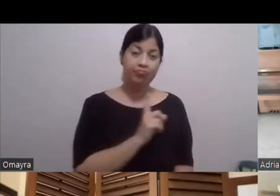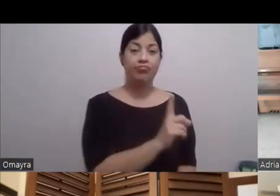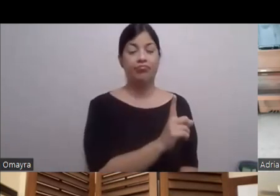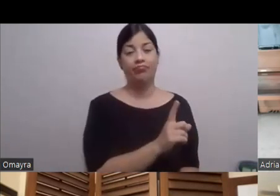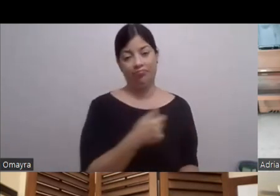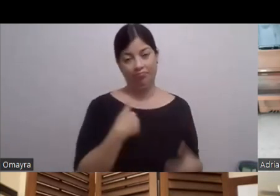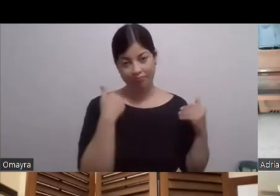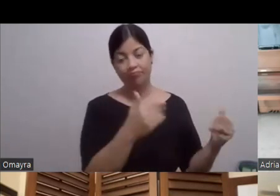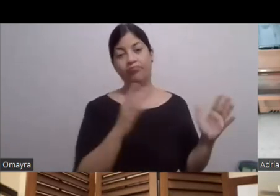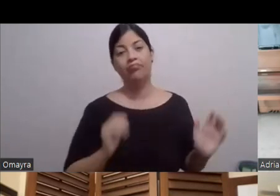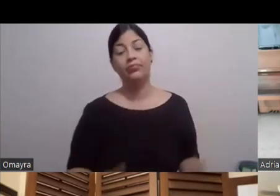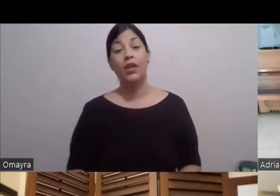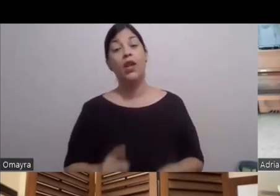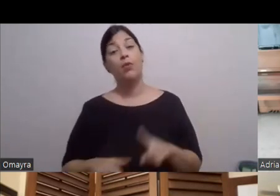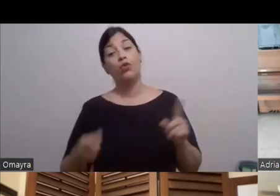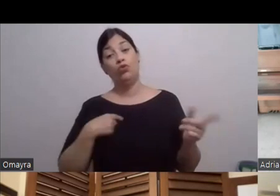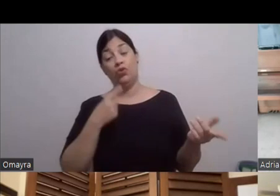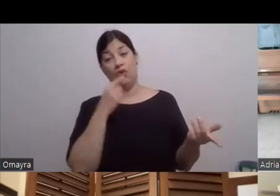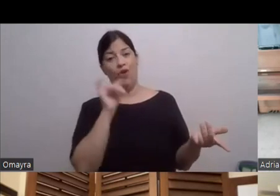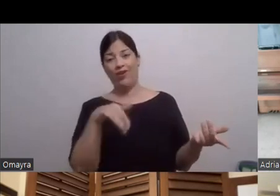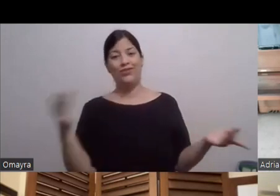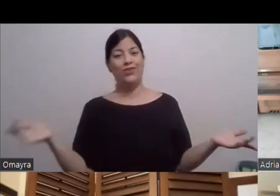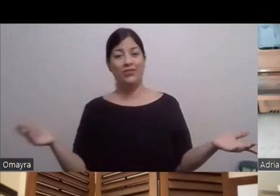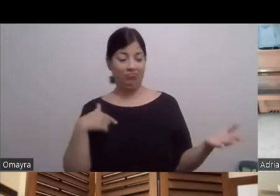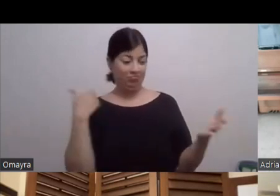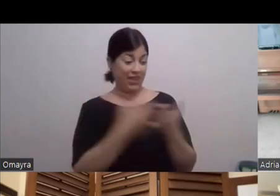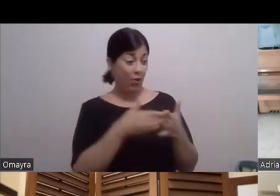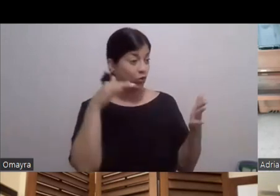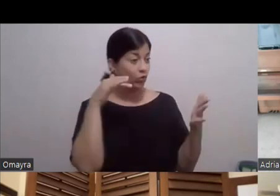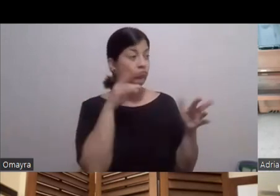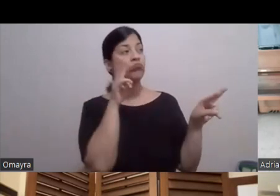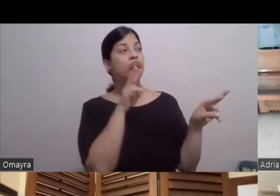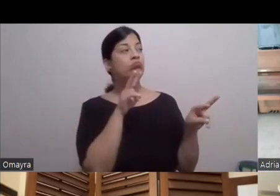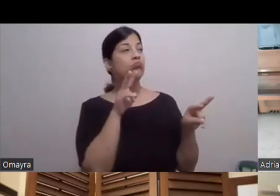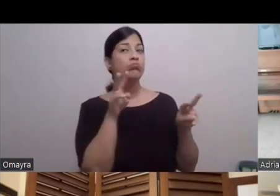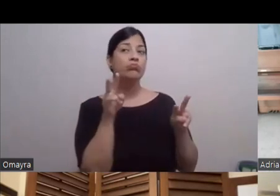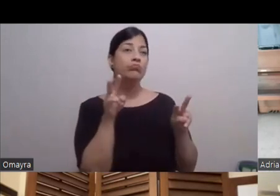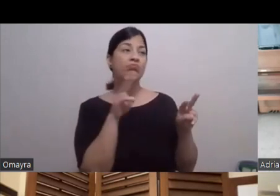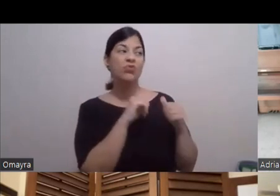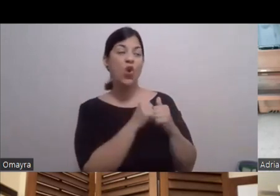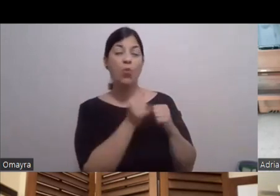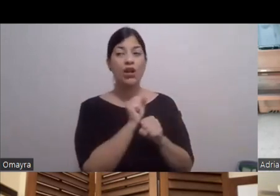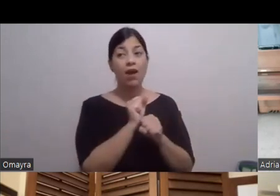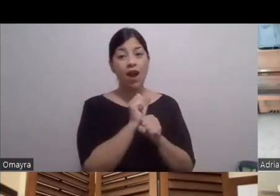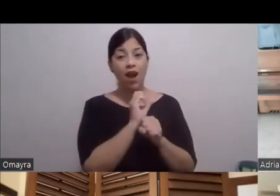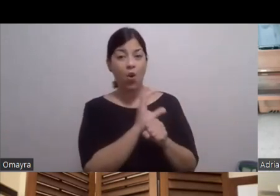Lo que te digo es Eso mismo que tú dices Tú llegas a estudiar Y yo llegué allí A ver cómo era que Se trabajaba en Colombia Porque nunca había trabajado En Colombia Era la primera vez